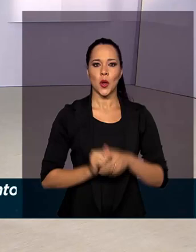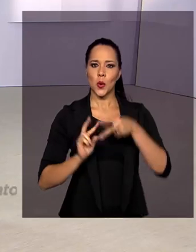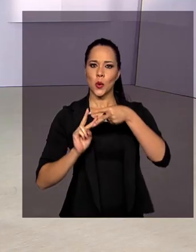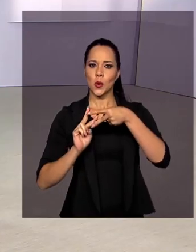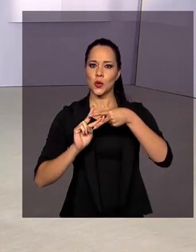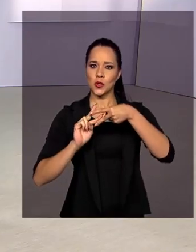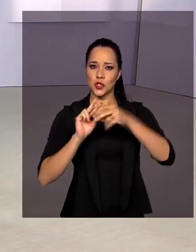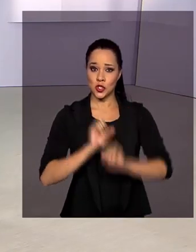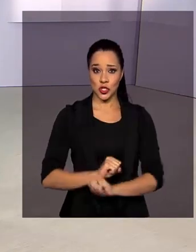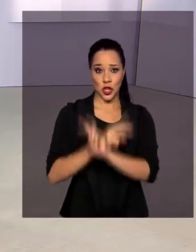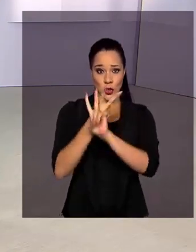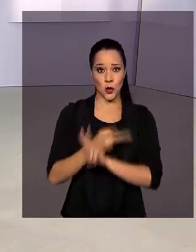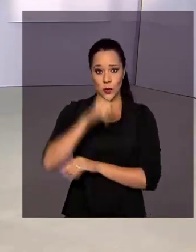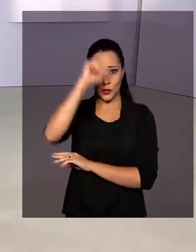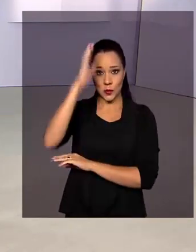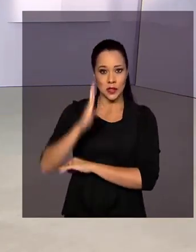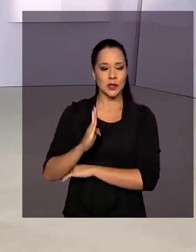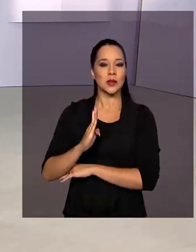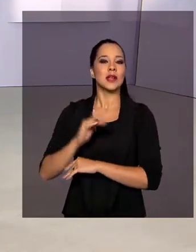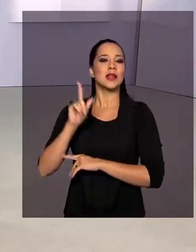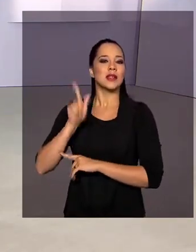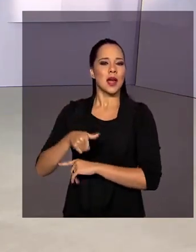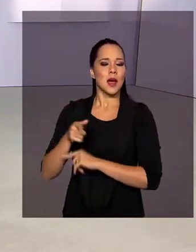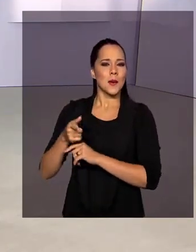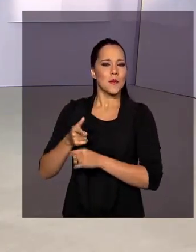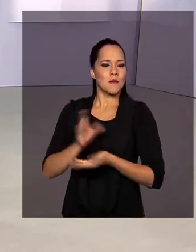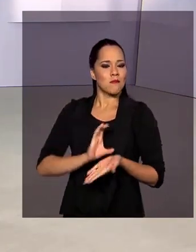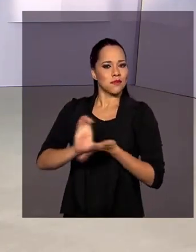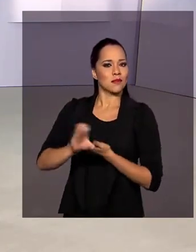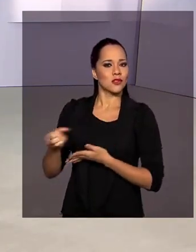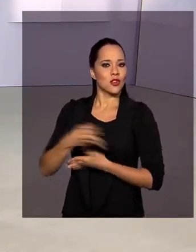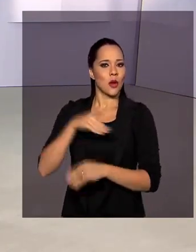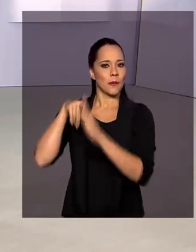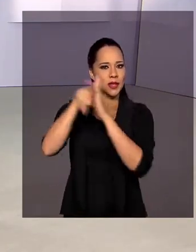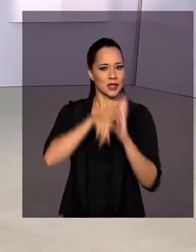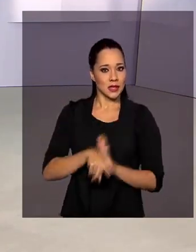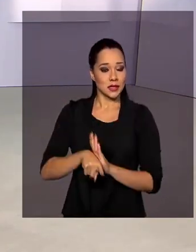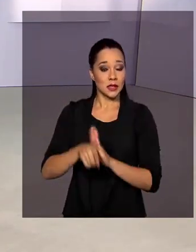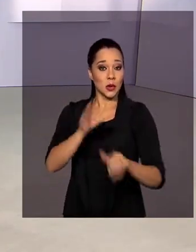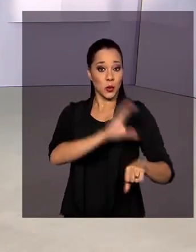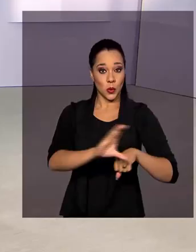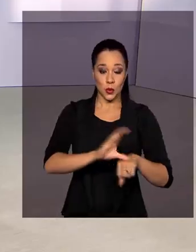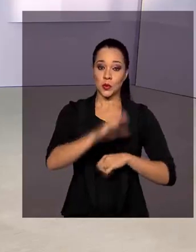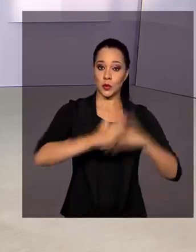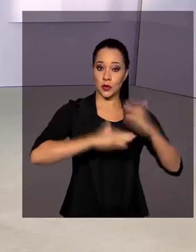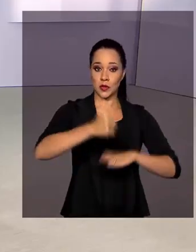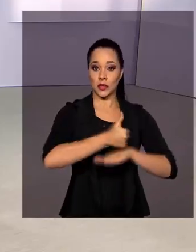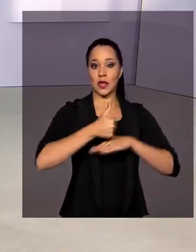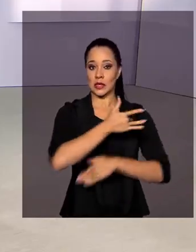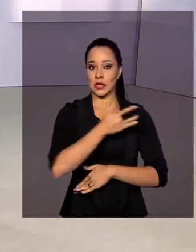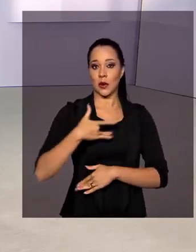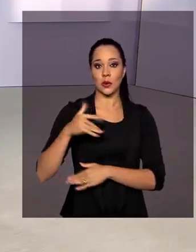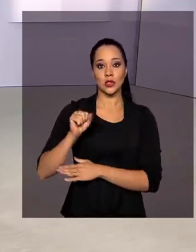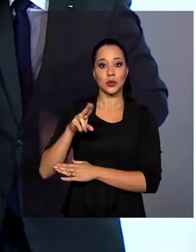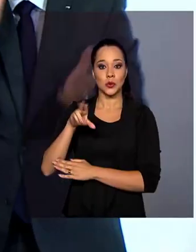Brasil também prevê o financiamento de novas pesquisas e a capacitação dos profissionais de saúde do SUS.